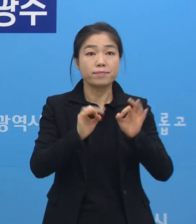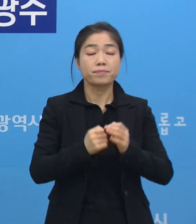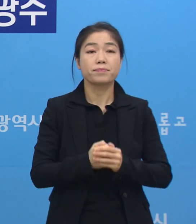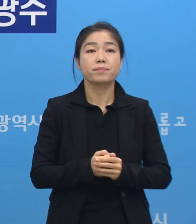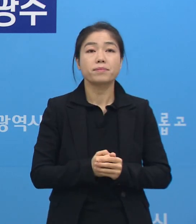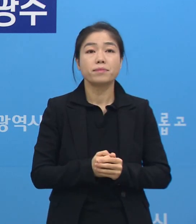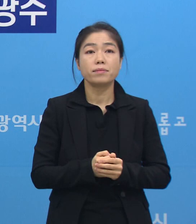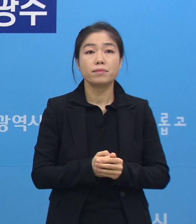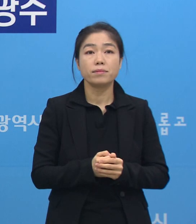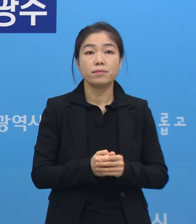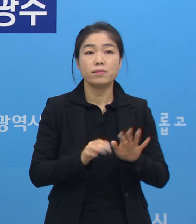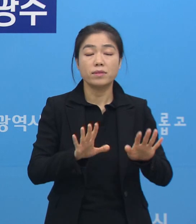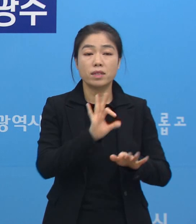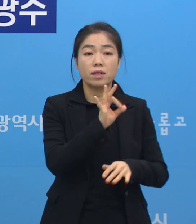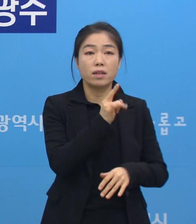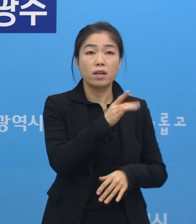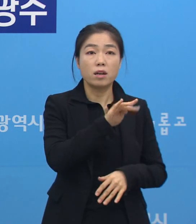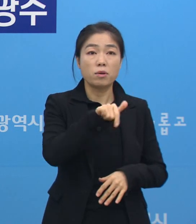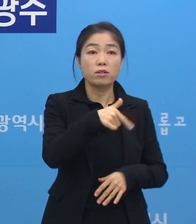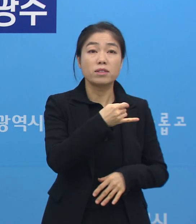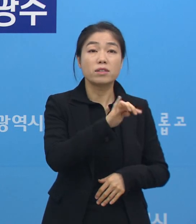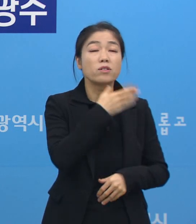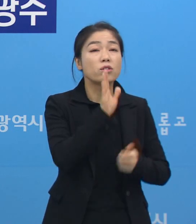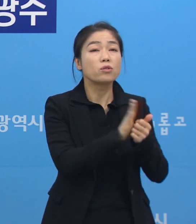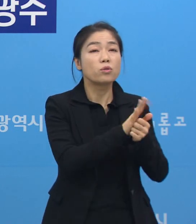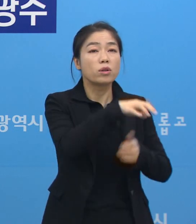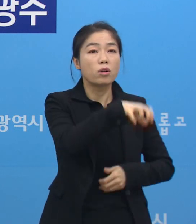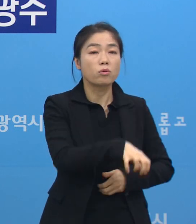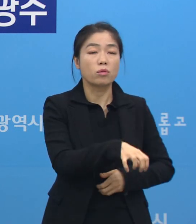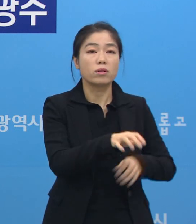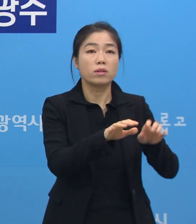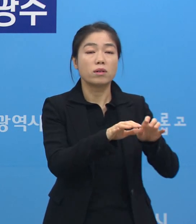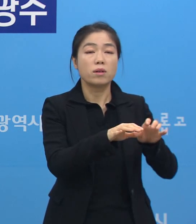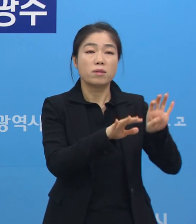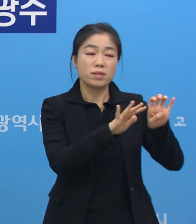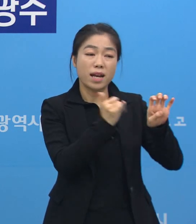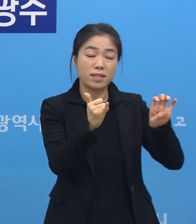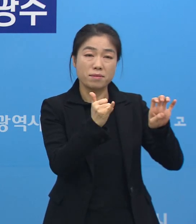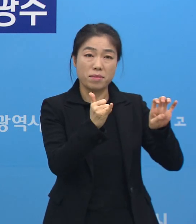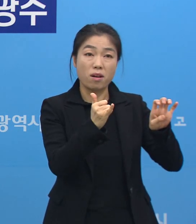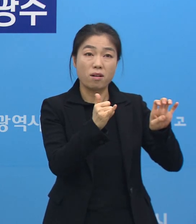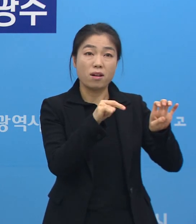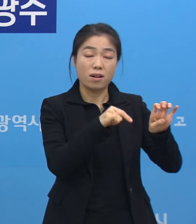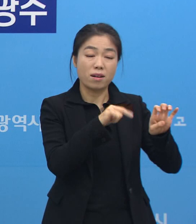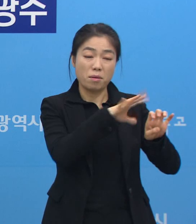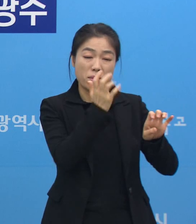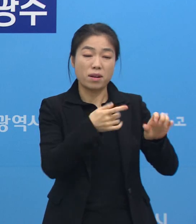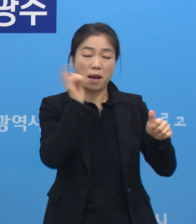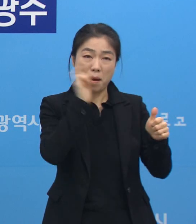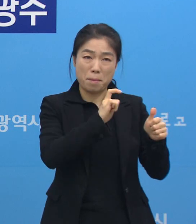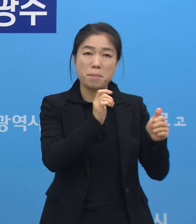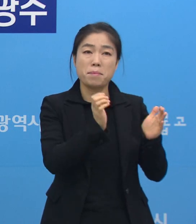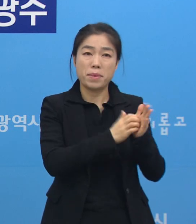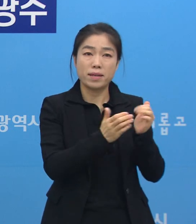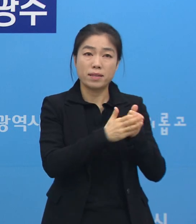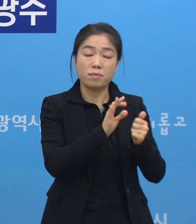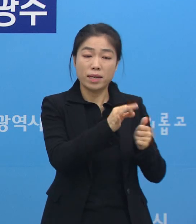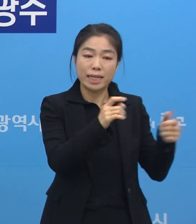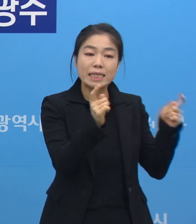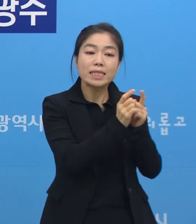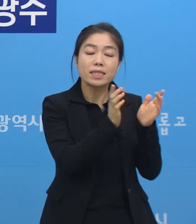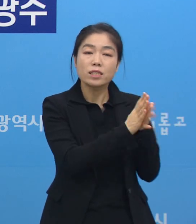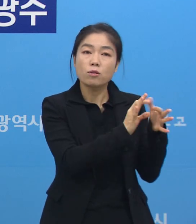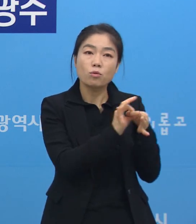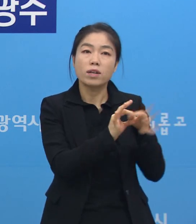지금 에버그린 요양원은 40명으로 확진자 자가격리 해제전 검사가 돼서 에버그린 요양원과 직접